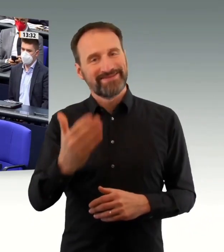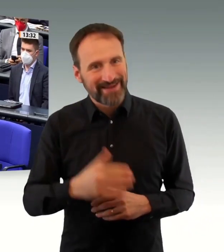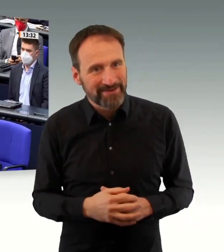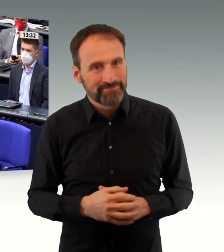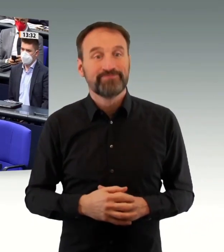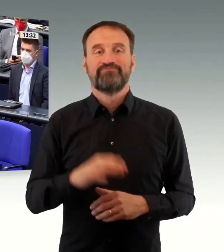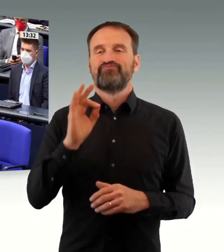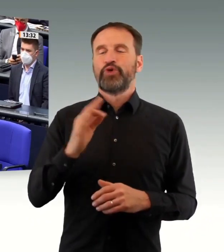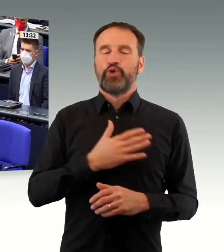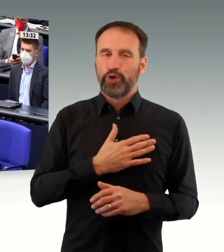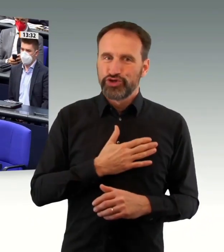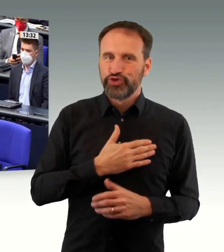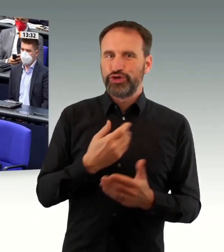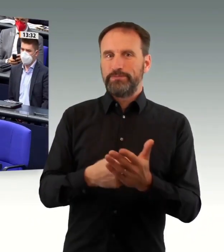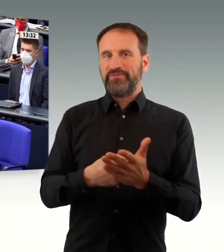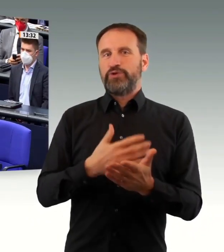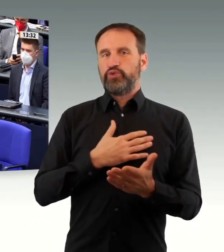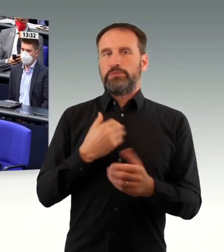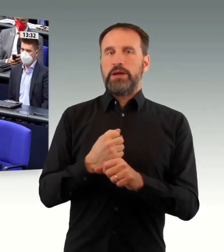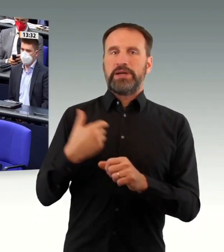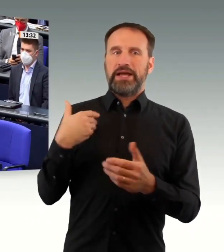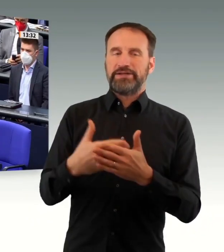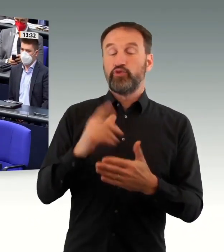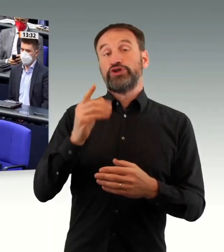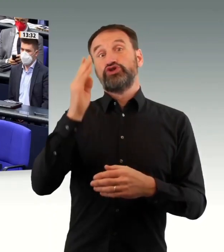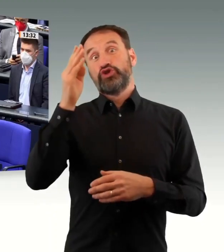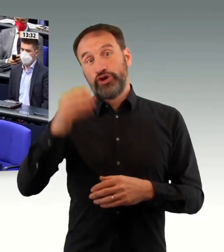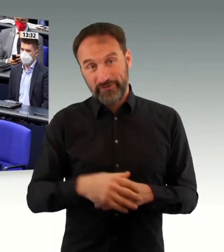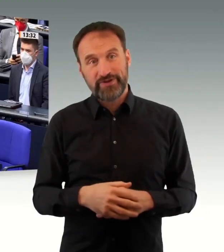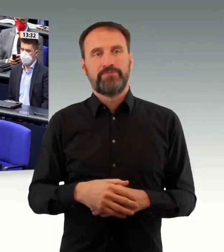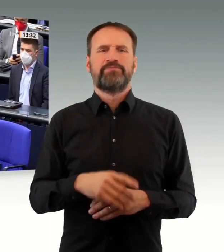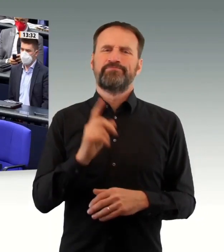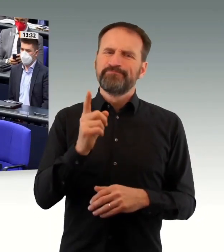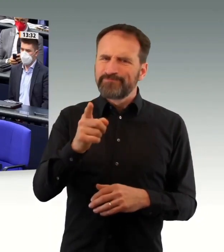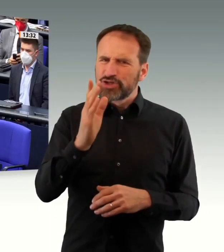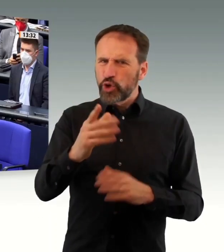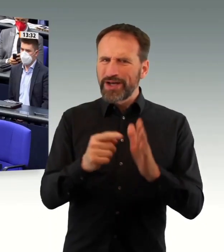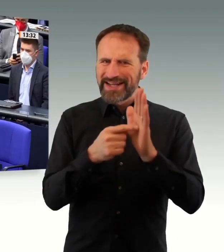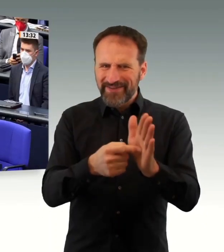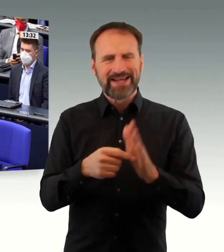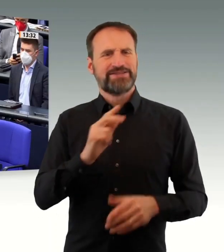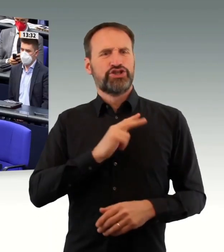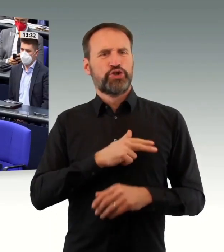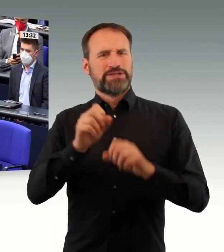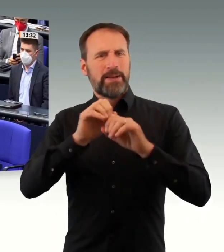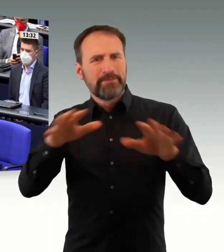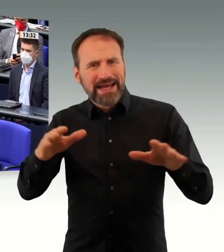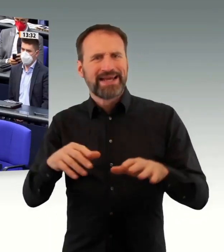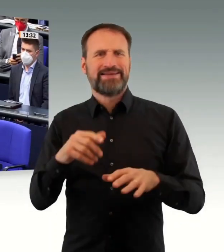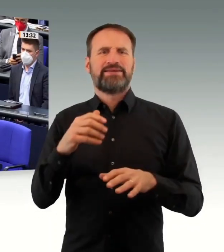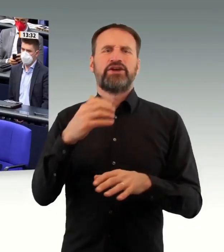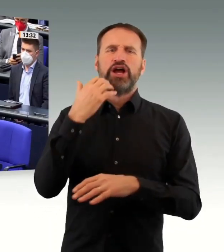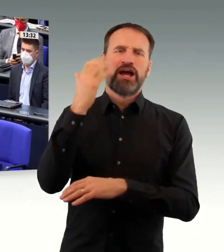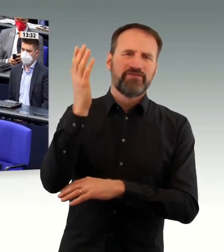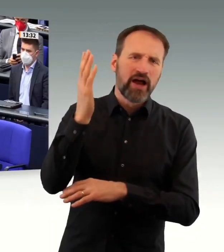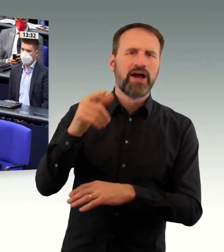Moment nicht aussieht, aber es kann durchaus sein, dass die Omikron-Variante sowohl die Flucht vor den Impfstoffen mit